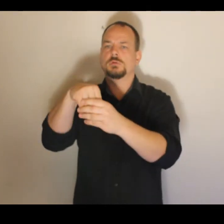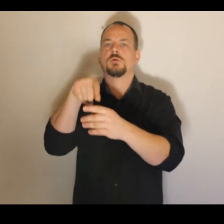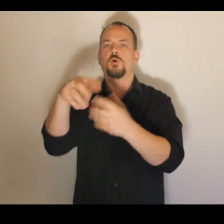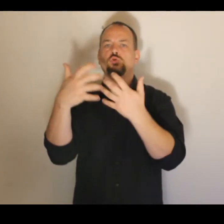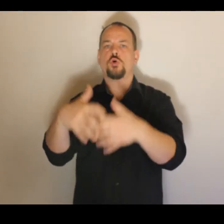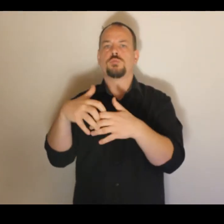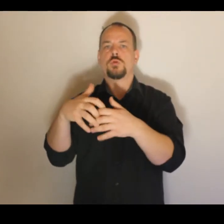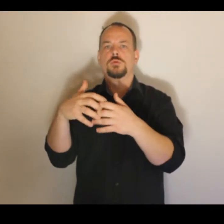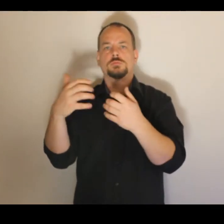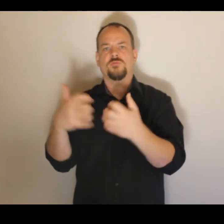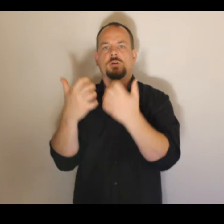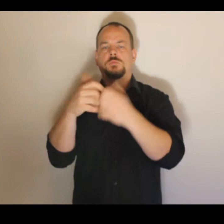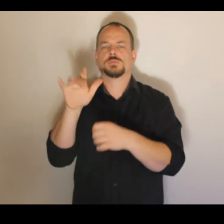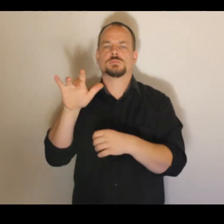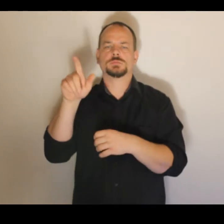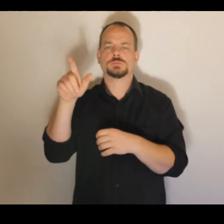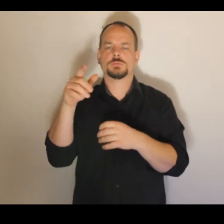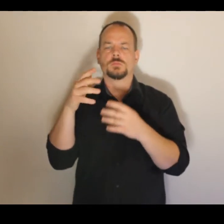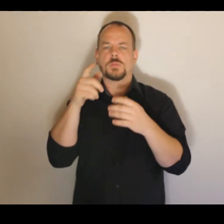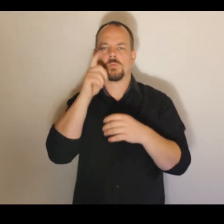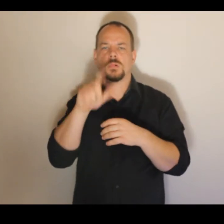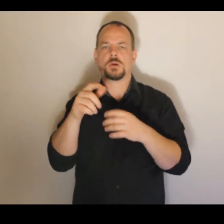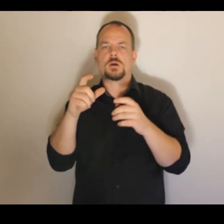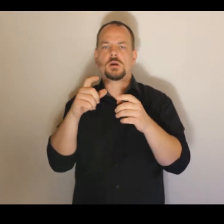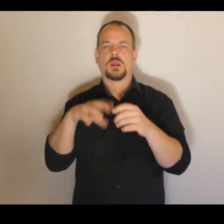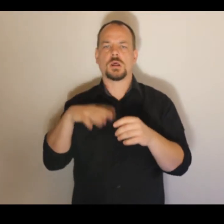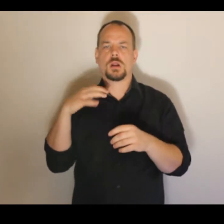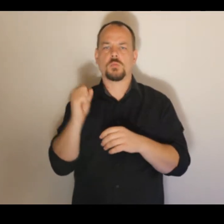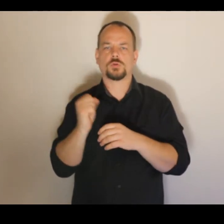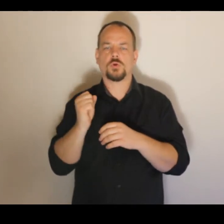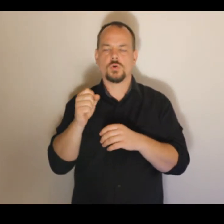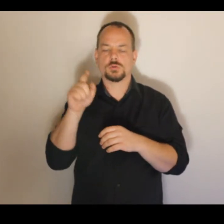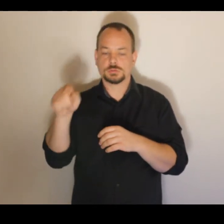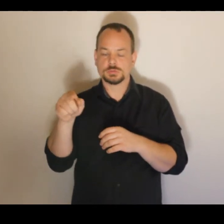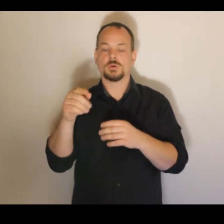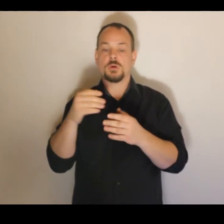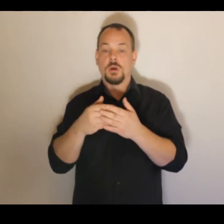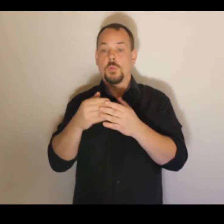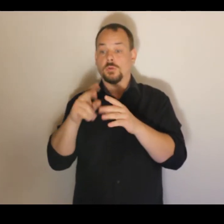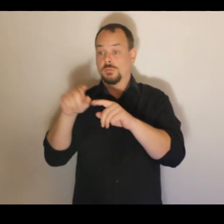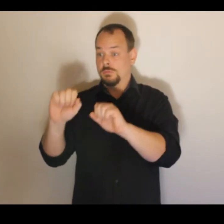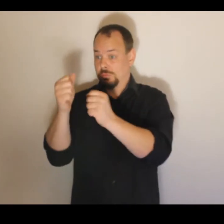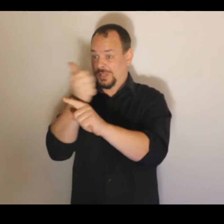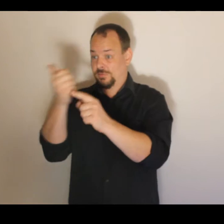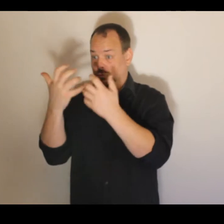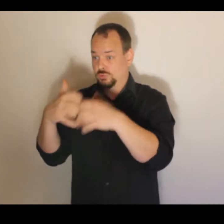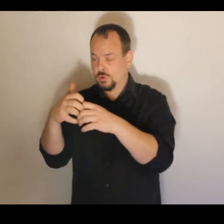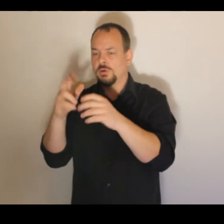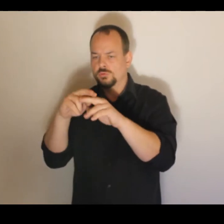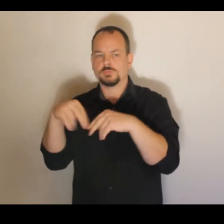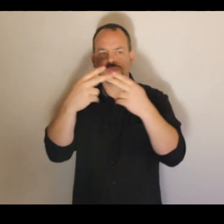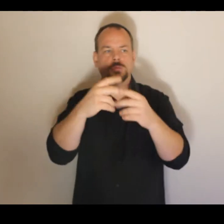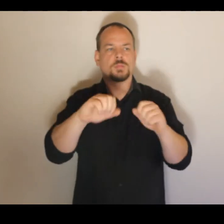do reálného průmyslového prostředí. A hned zatím začínají vznikat na